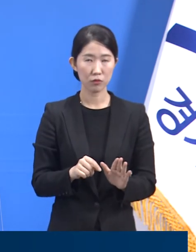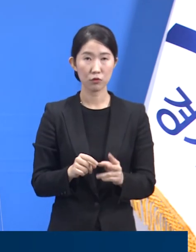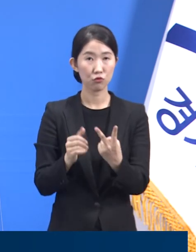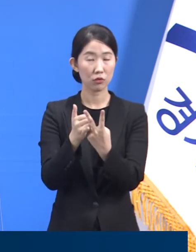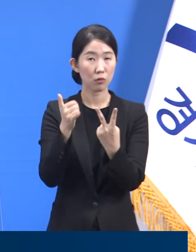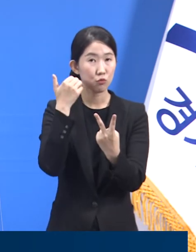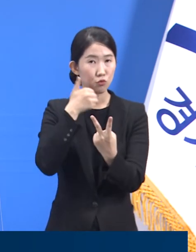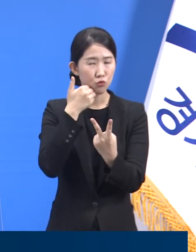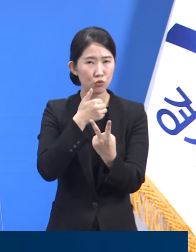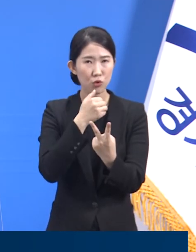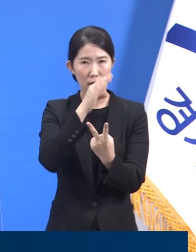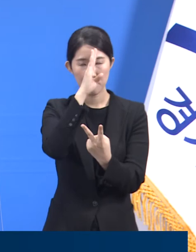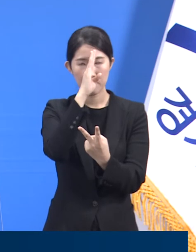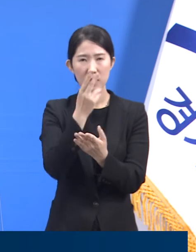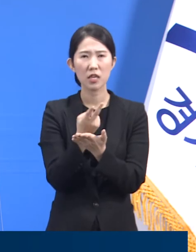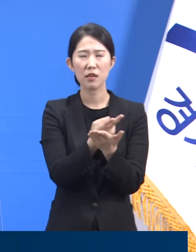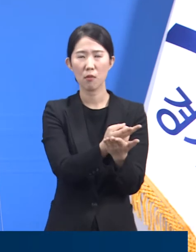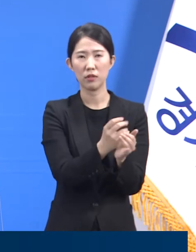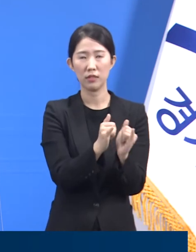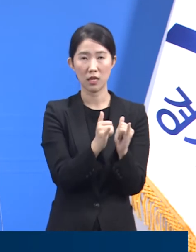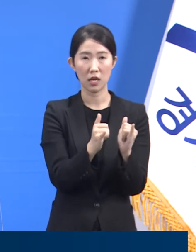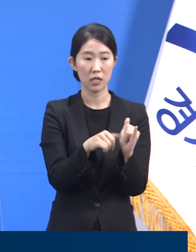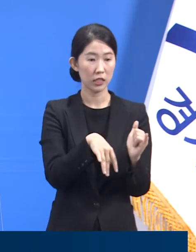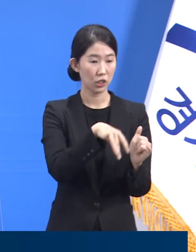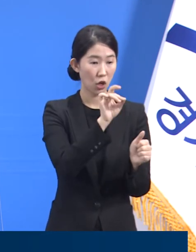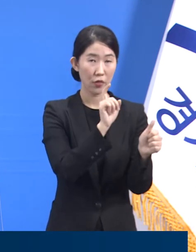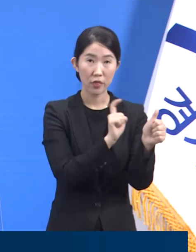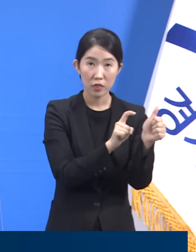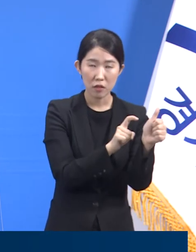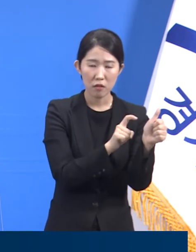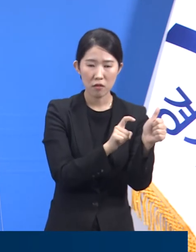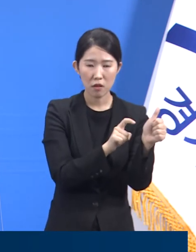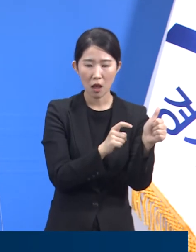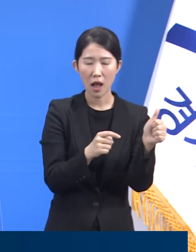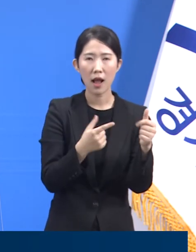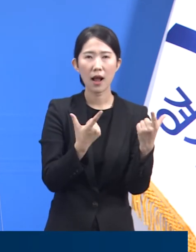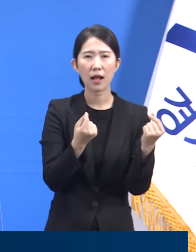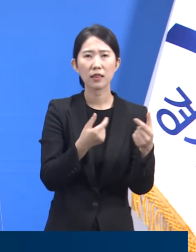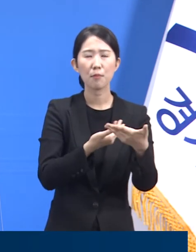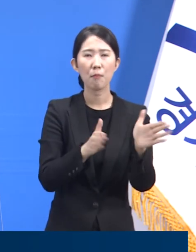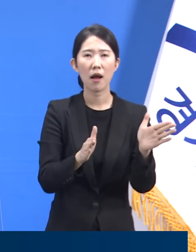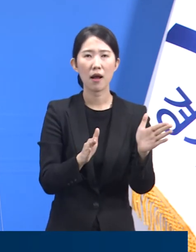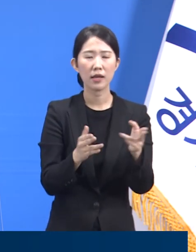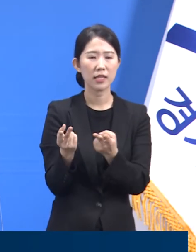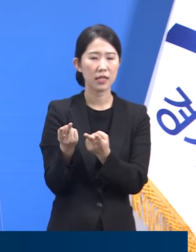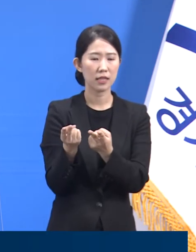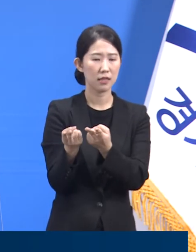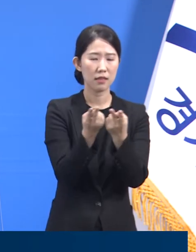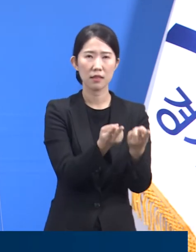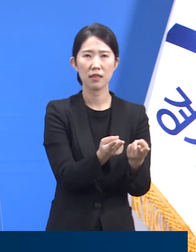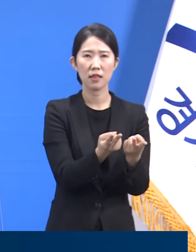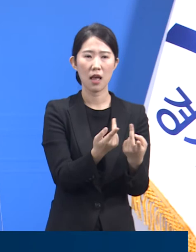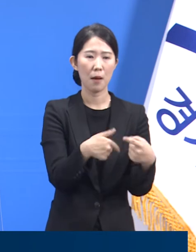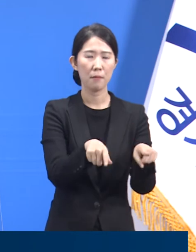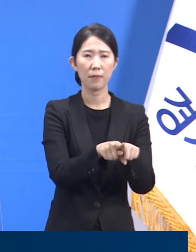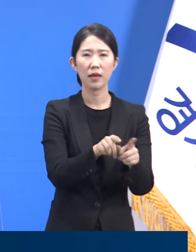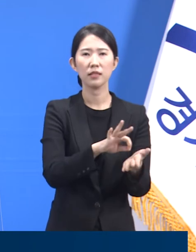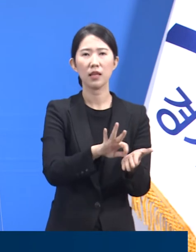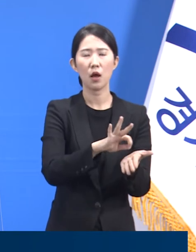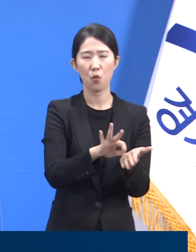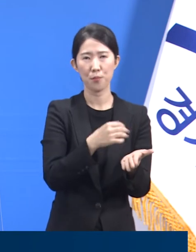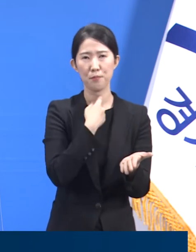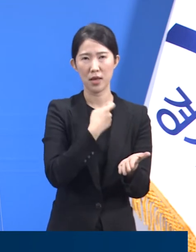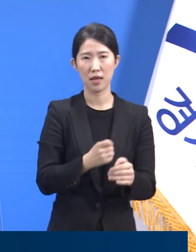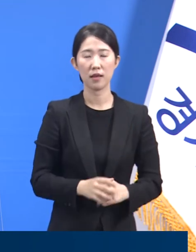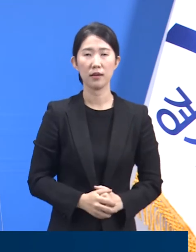최초 발견된 지표 환자와 같은 호실에 입원하고 있는 어르신들이셨습니다. 11일